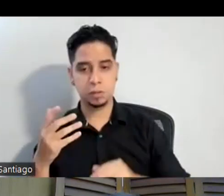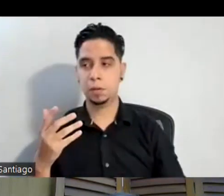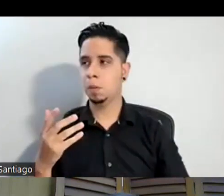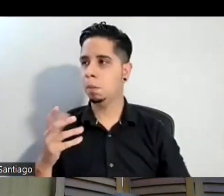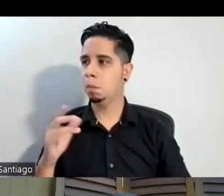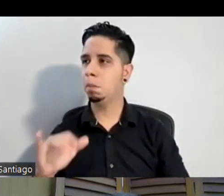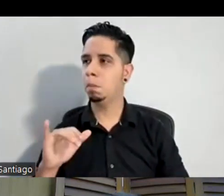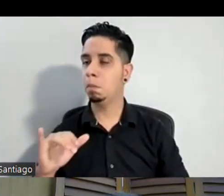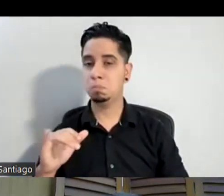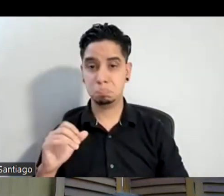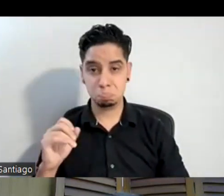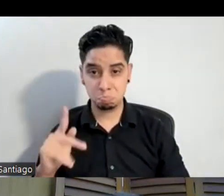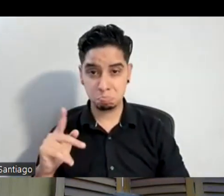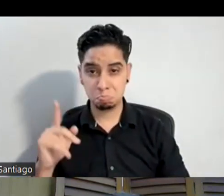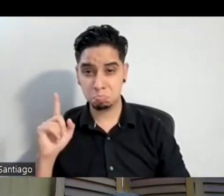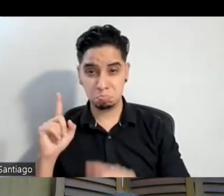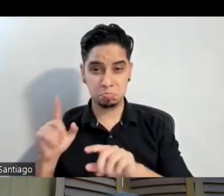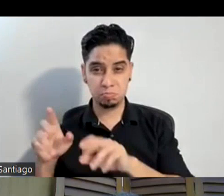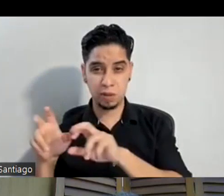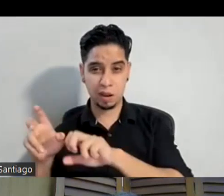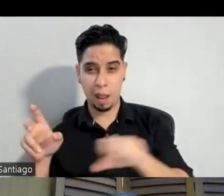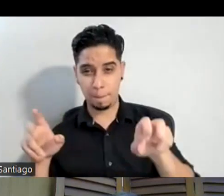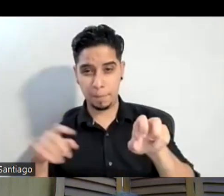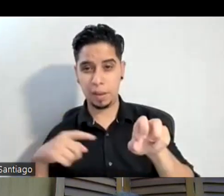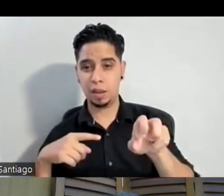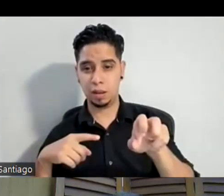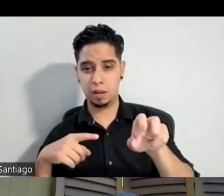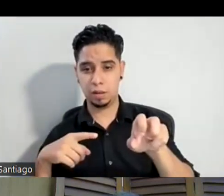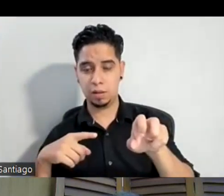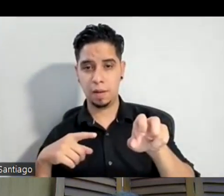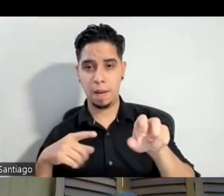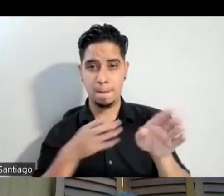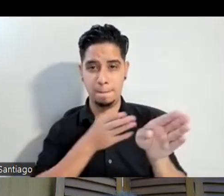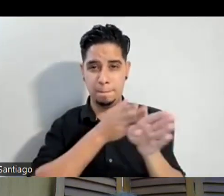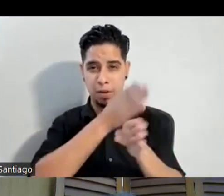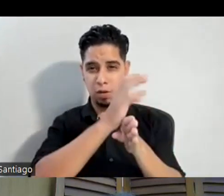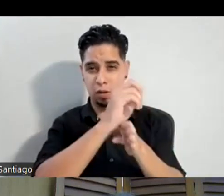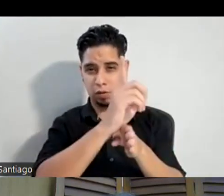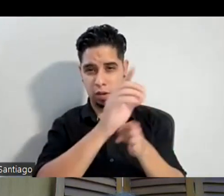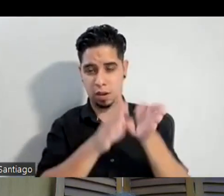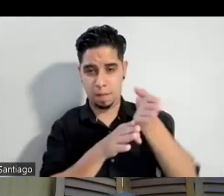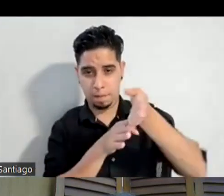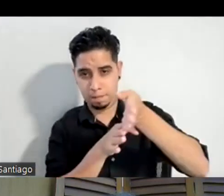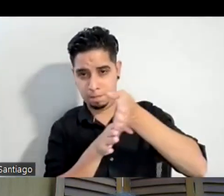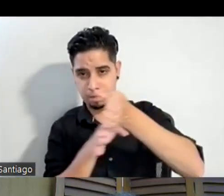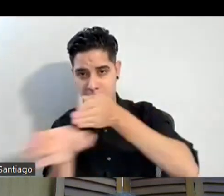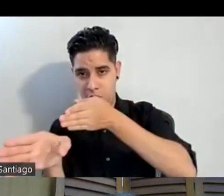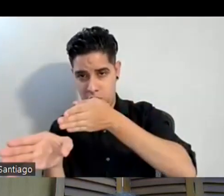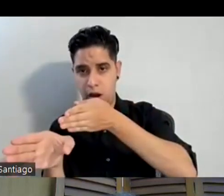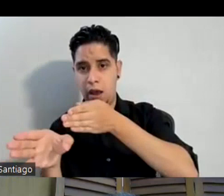decidí cambiarme a la facultad el mayor en educación y el minor especializado en drama con especialización